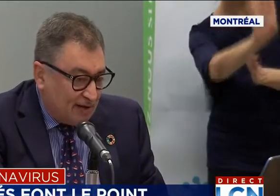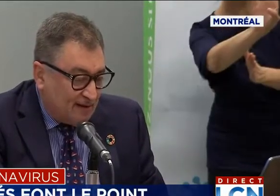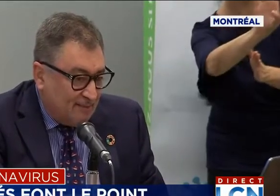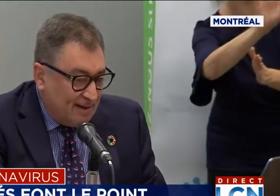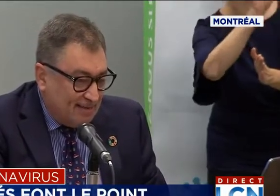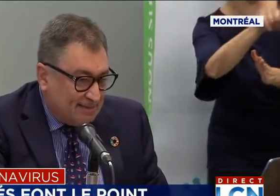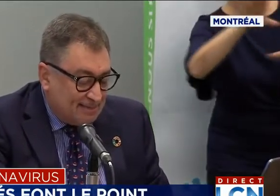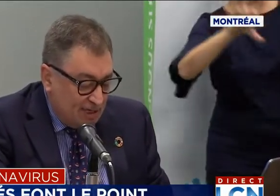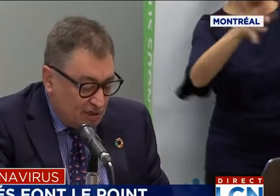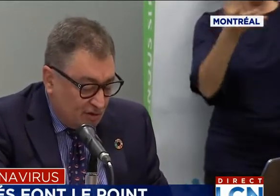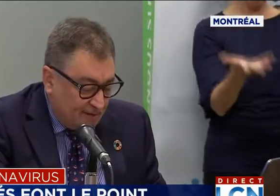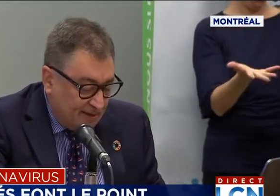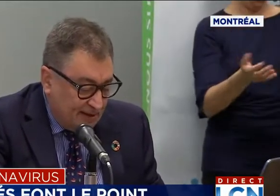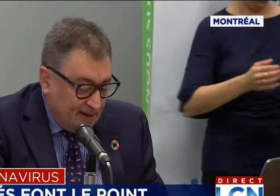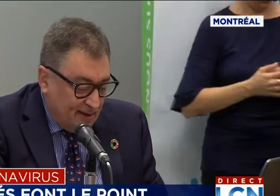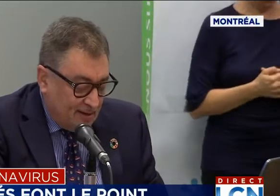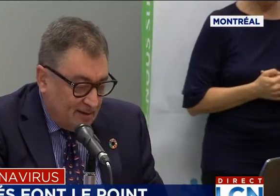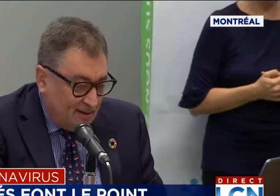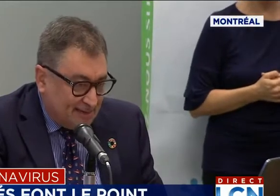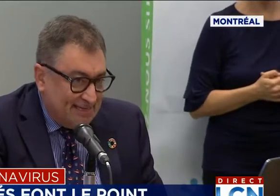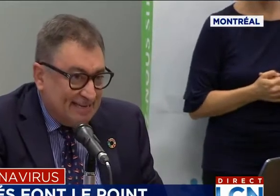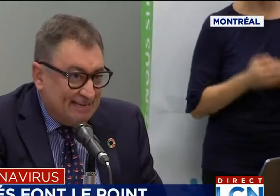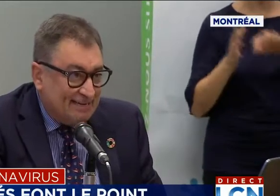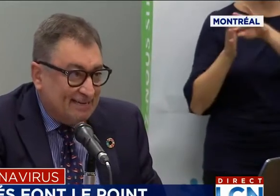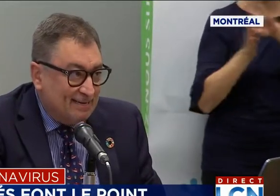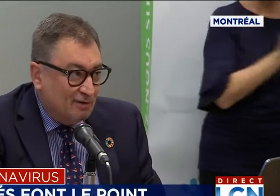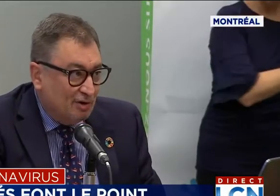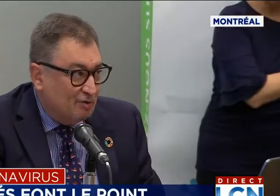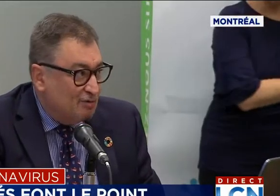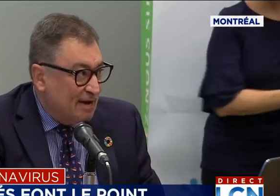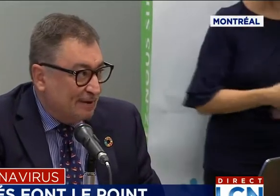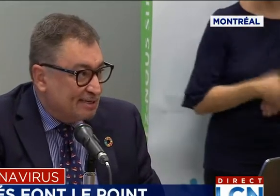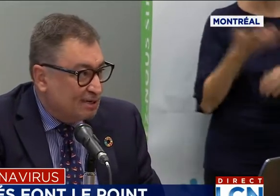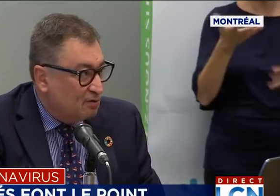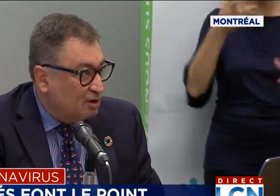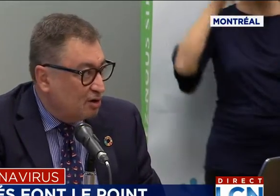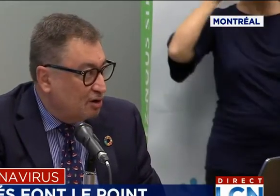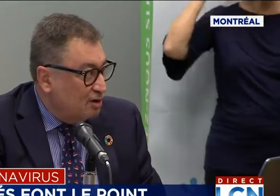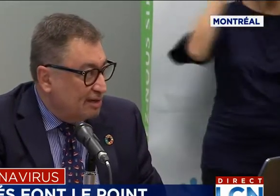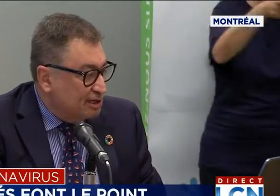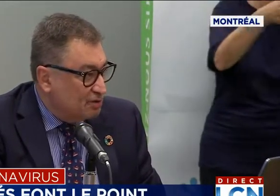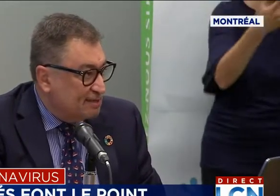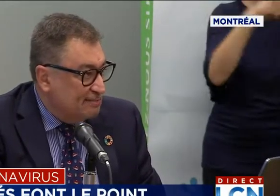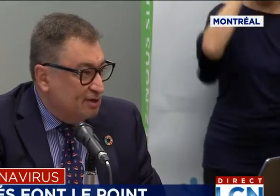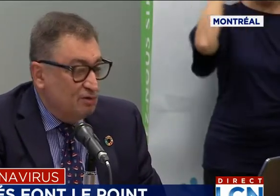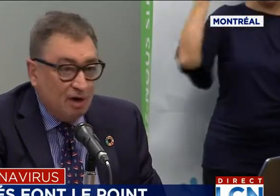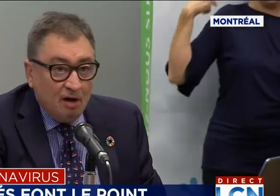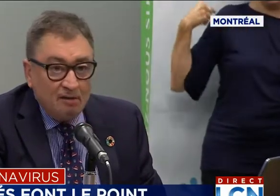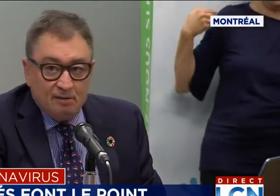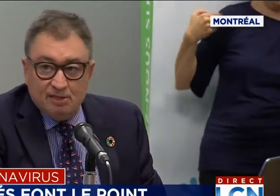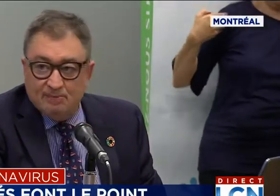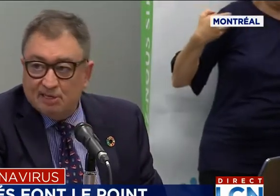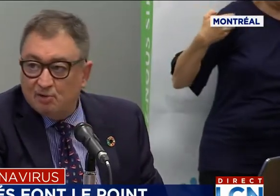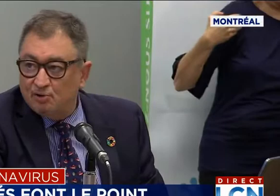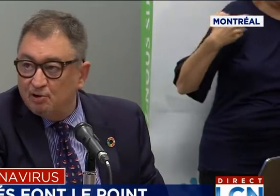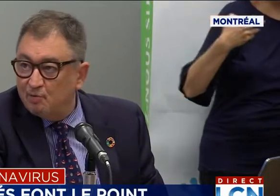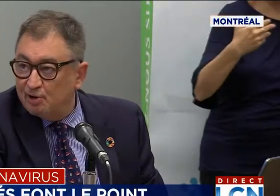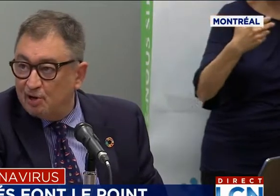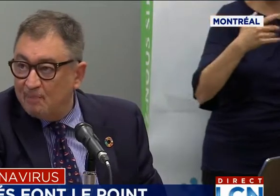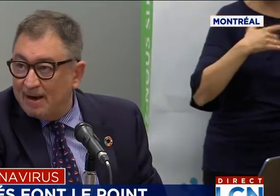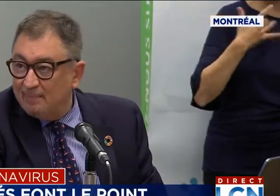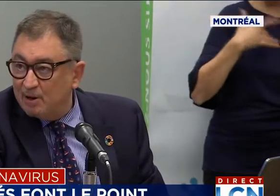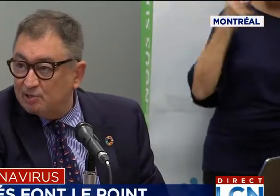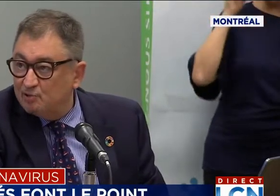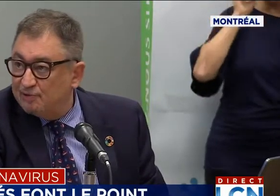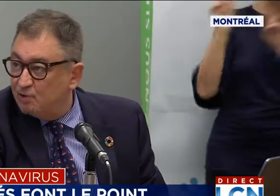Donc, je voudrais vraiment insister sur le fait, c'était l'été, on a eu l'impression que les choses diminuent. y a une diminution de